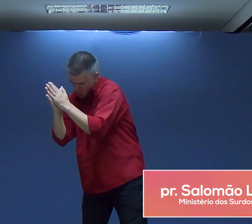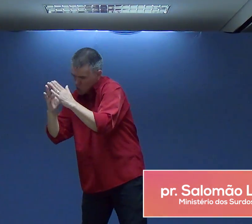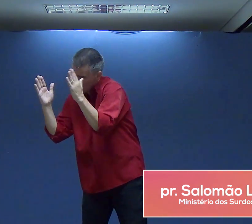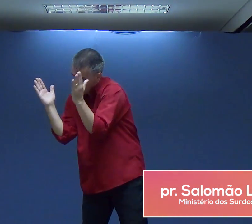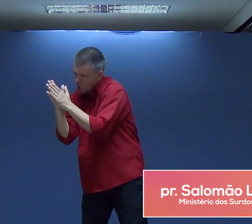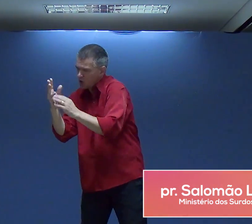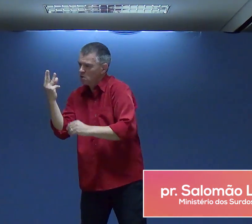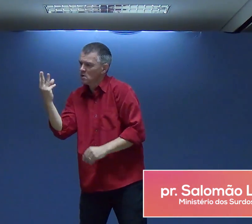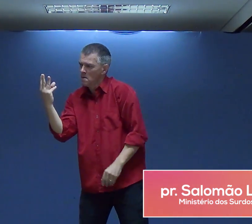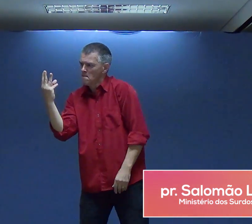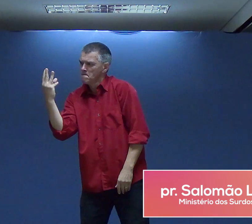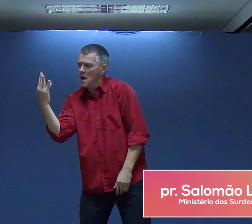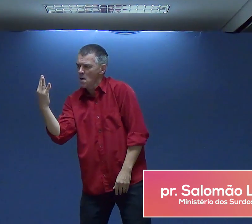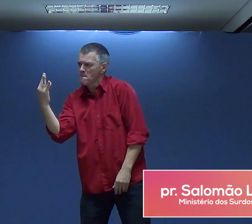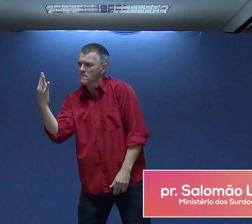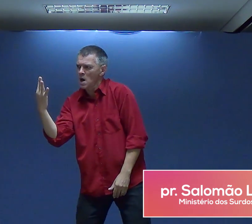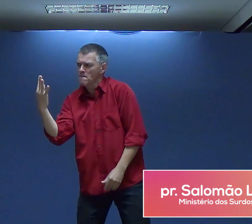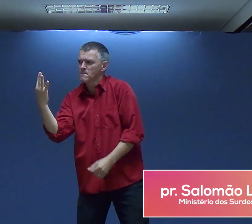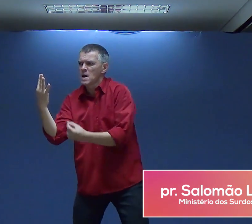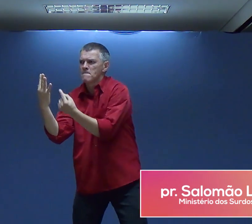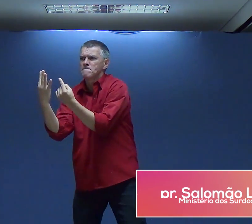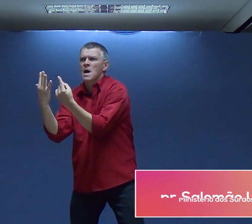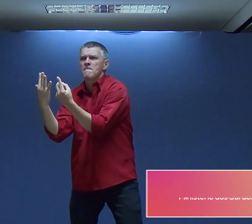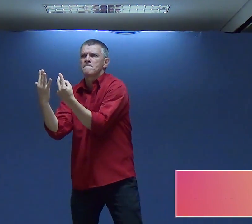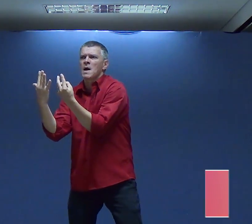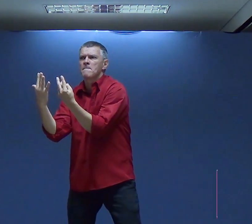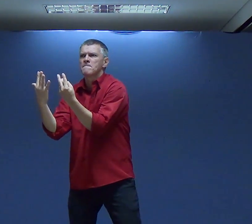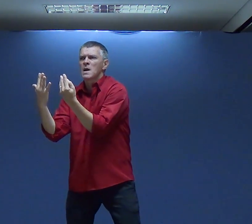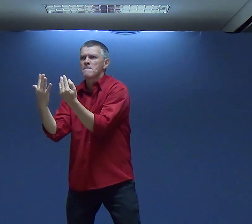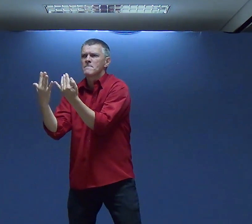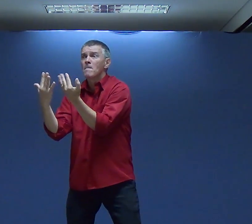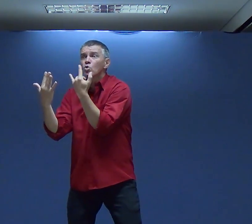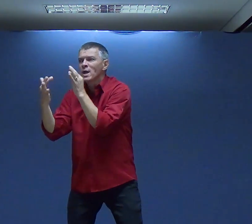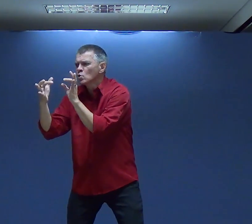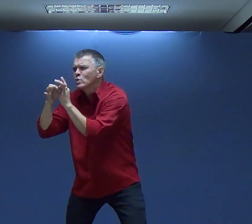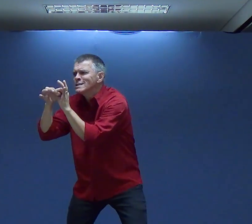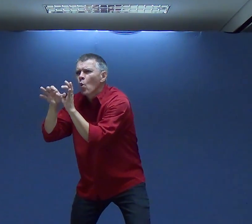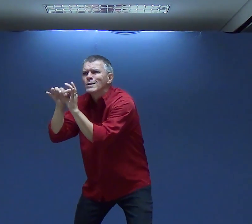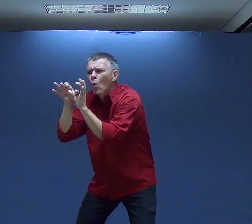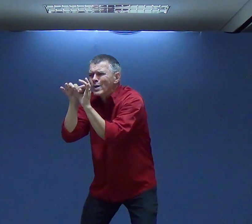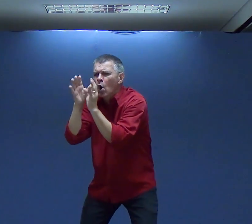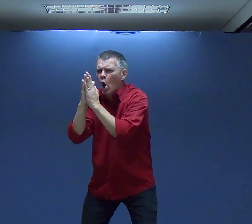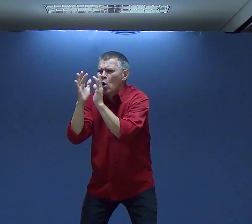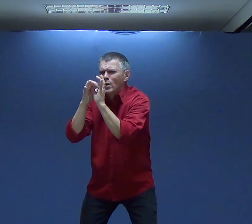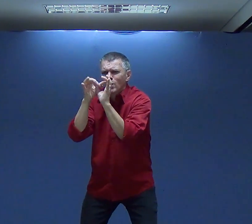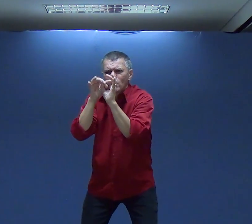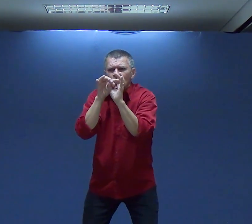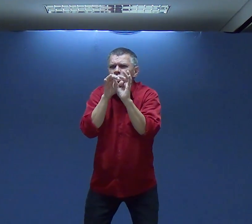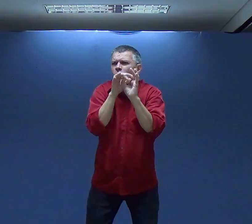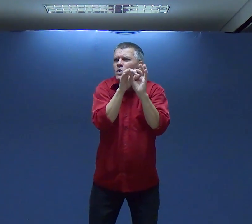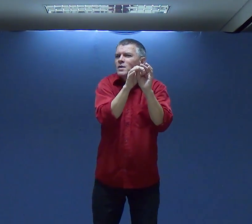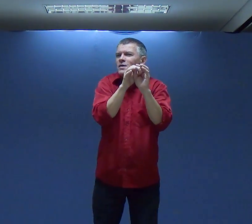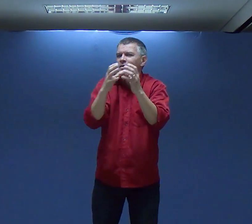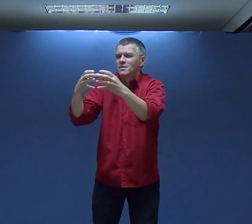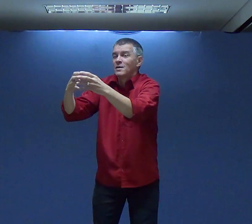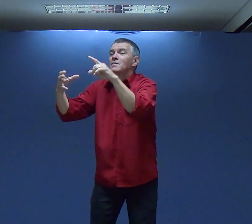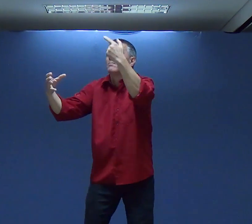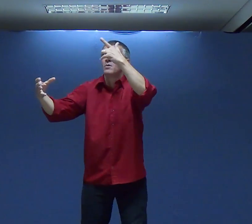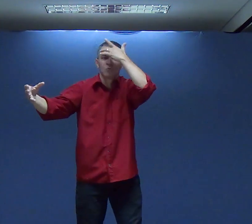um problema Vamos orar Então Para que o número De pessoas Se multiplique E haja União Haja